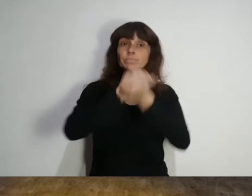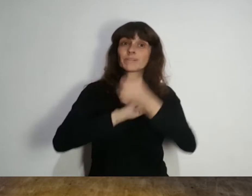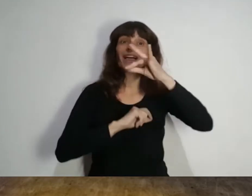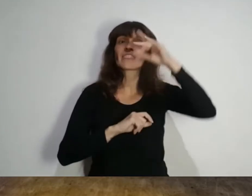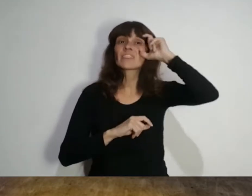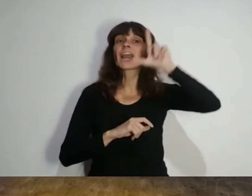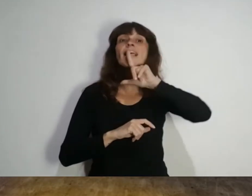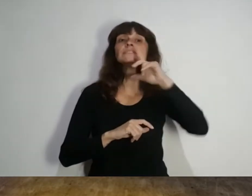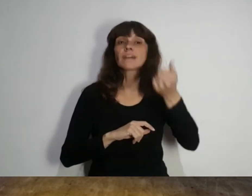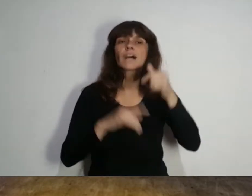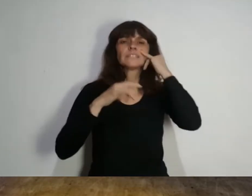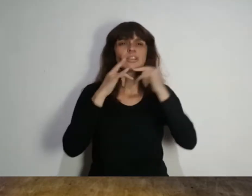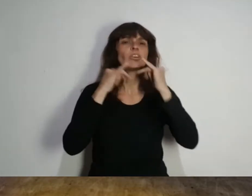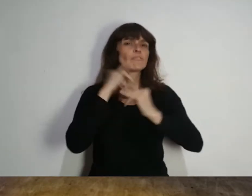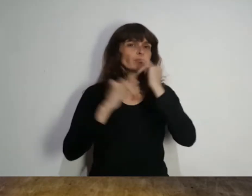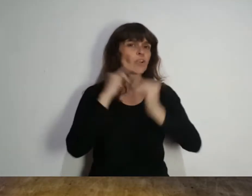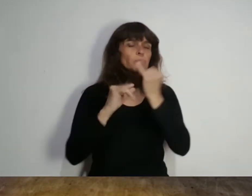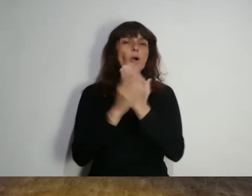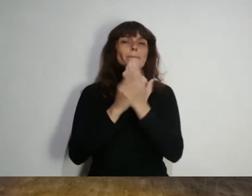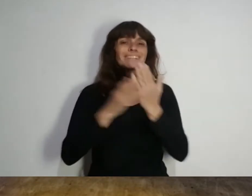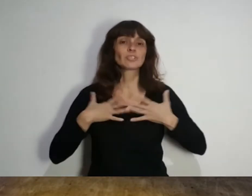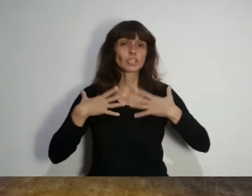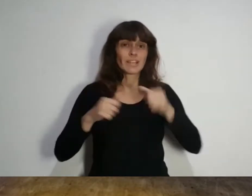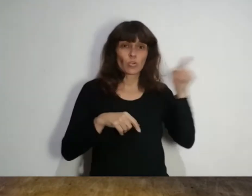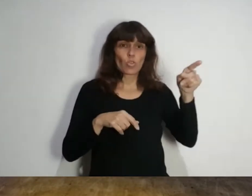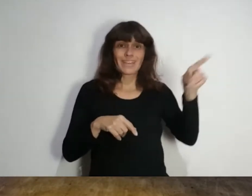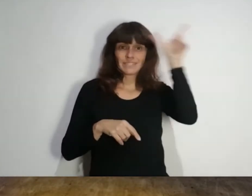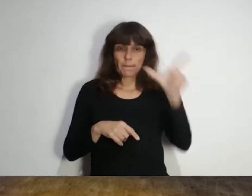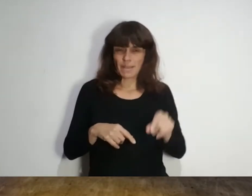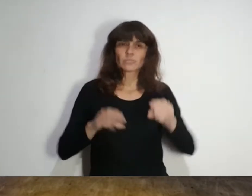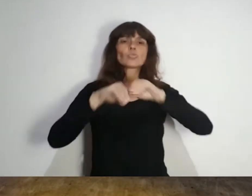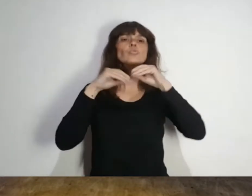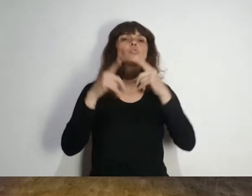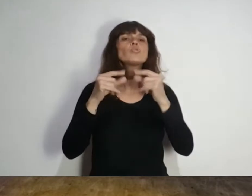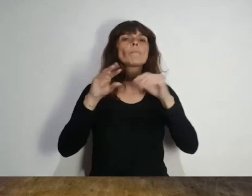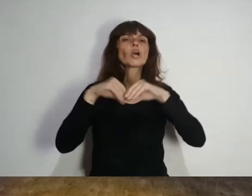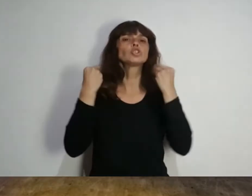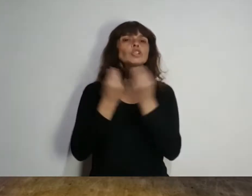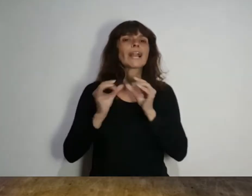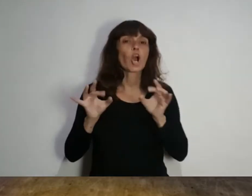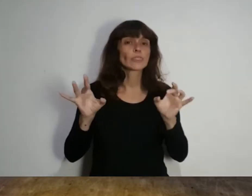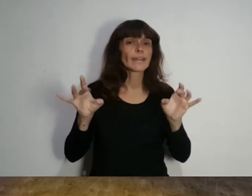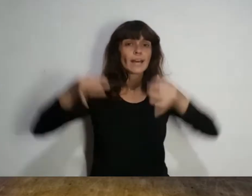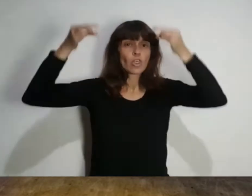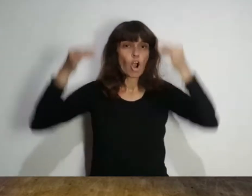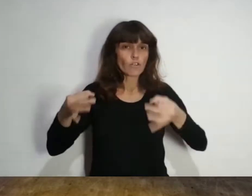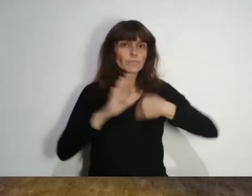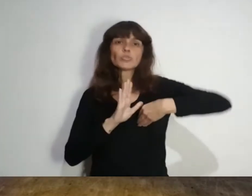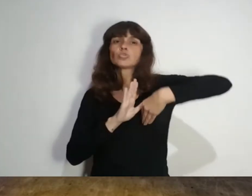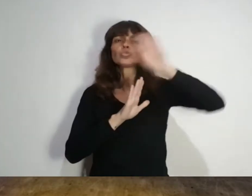variante Delta, según informó el Ministro de Salud del país. El número total de contagiados confirmados